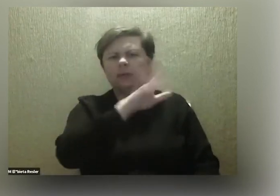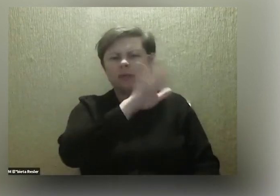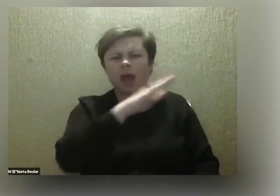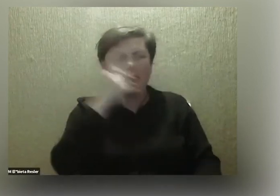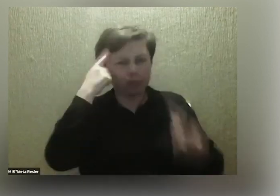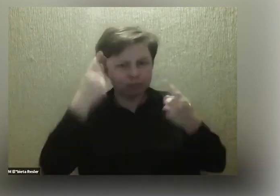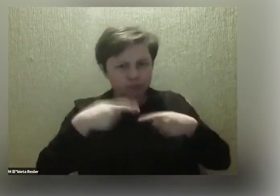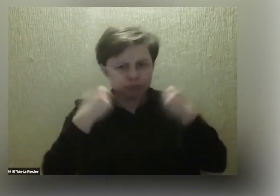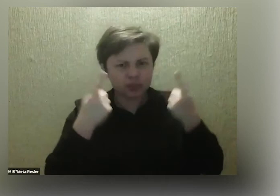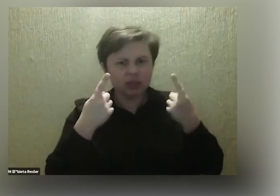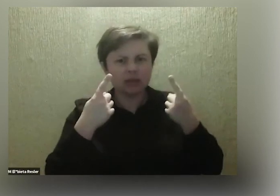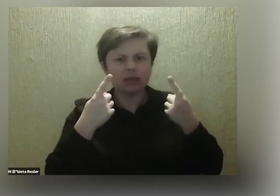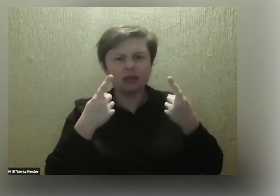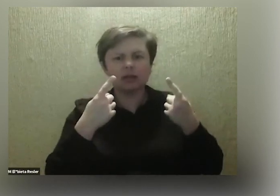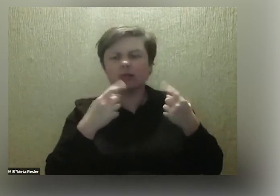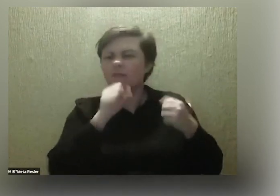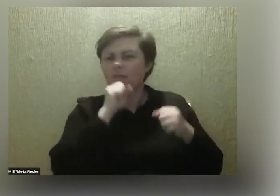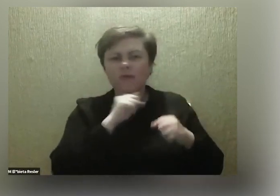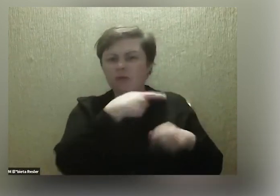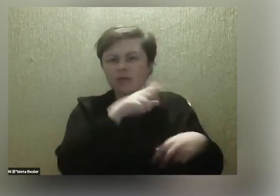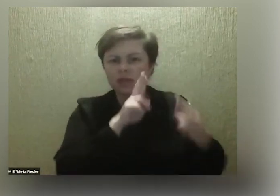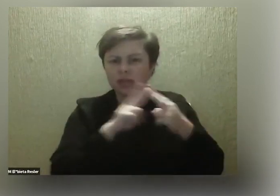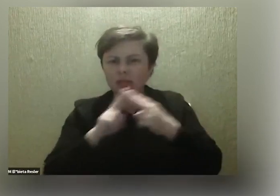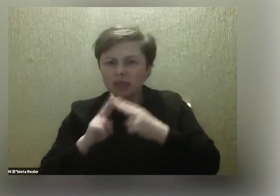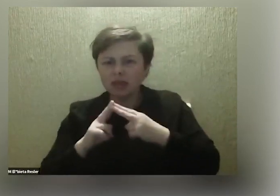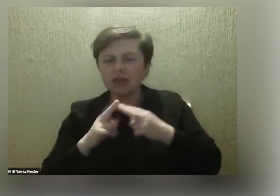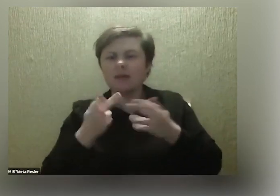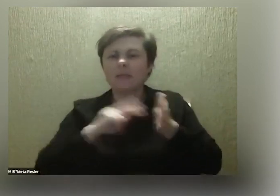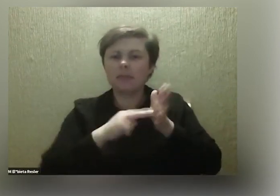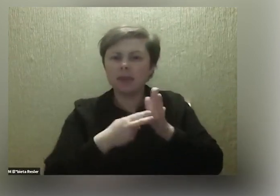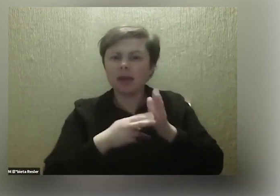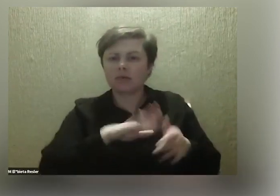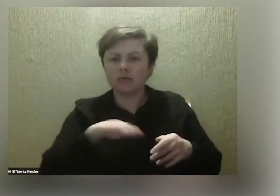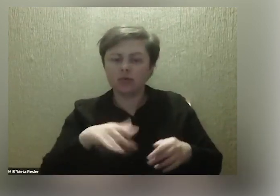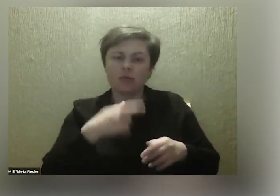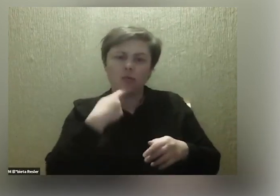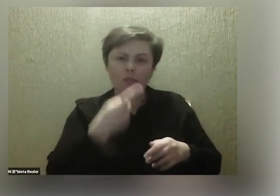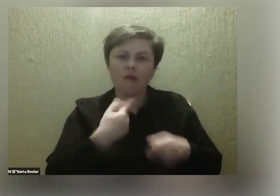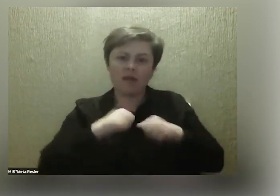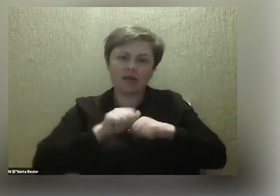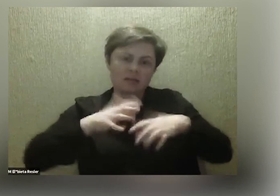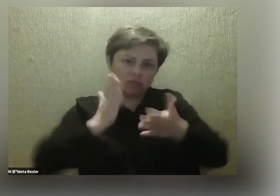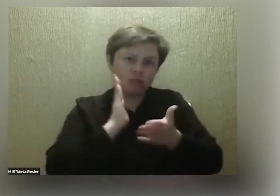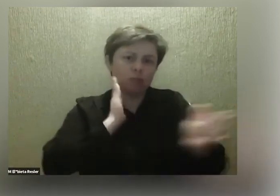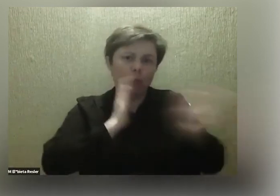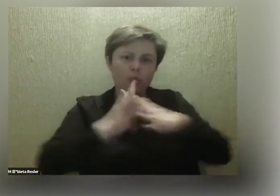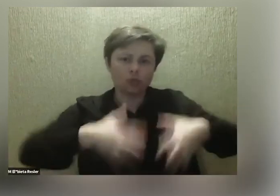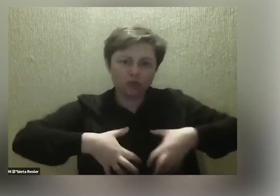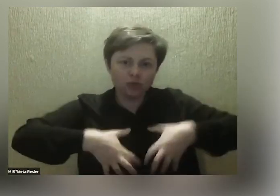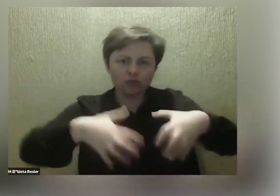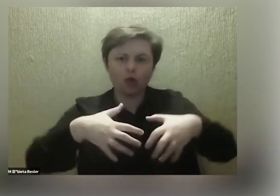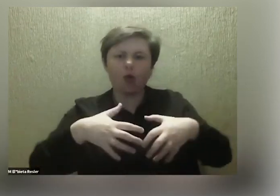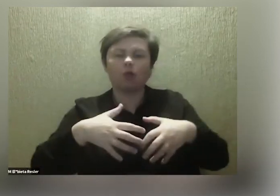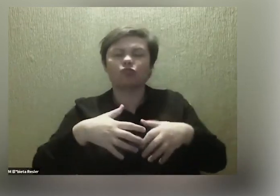a propos tego, że z nich nie konsultowałaś, tego, że planujesz mieć dzieci i po prostu powiedziałaś, że jesteś w ciąży. Ale powiedziałaś, że miałaś takie